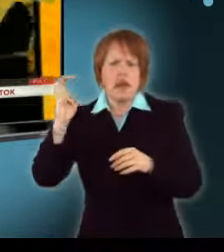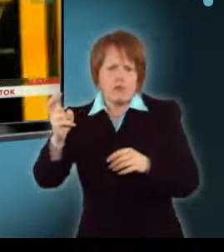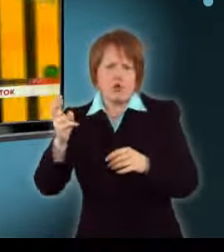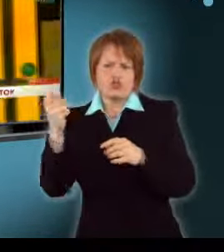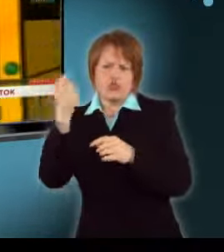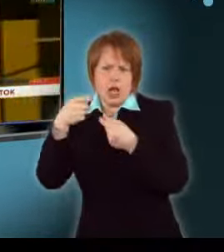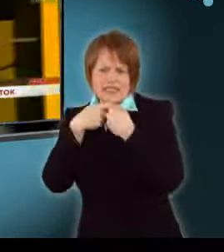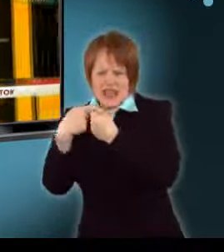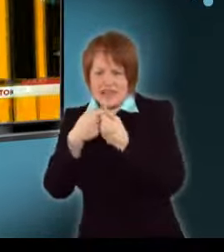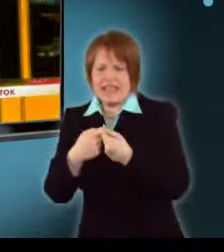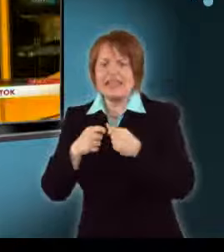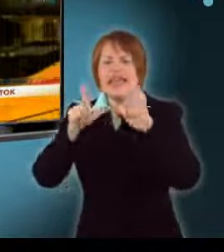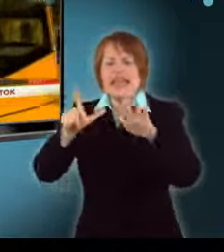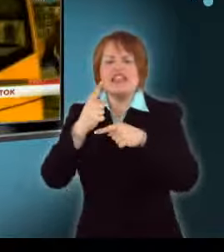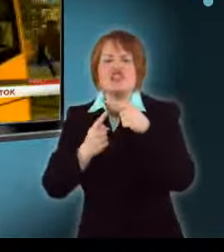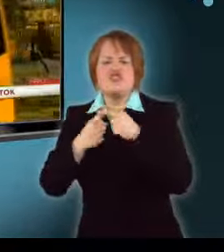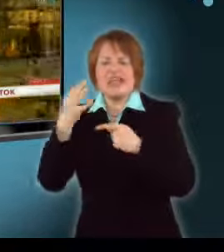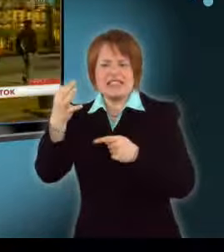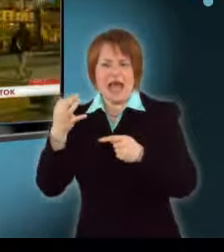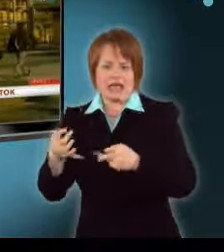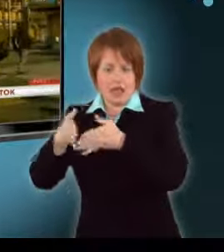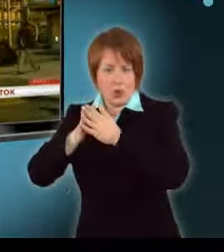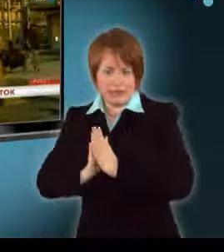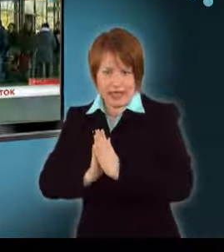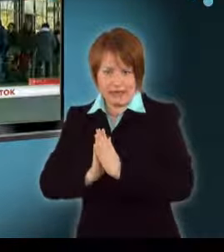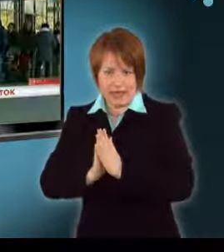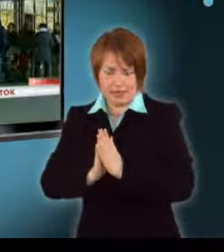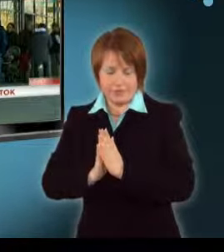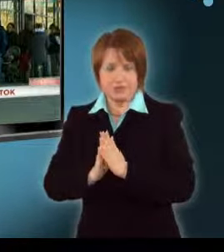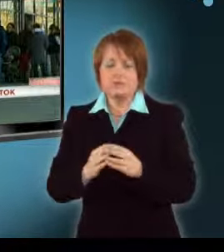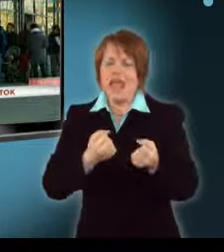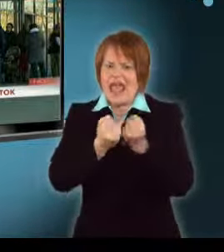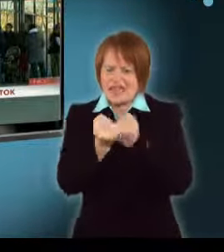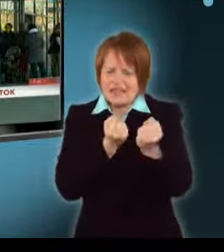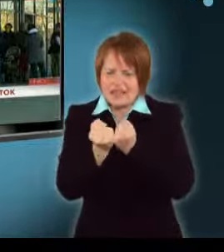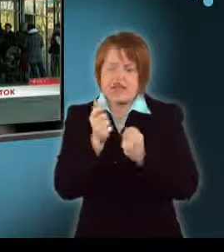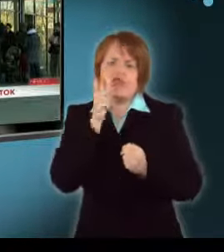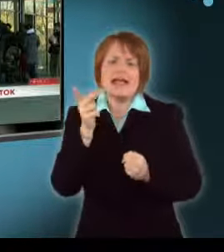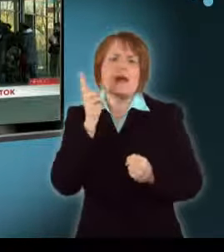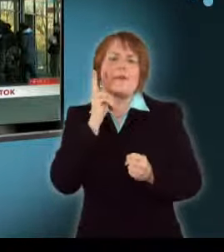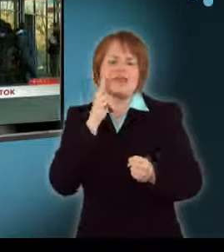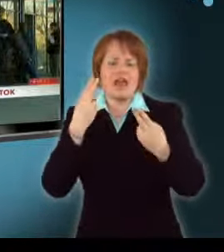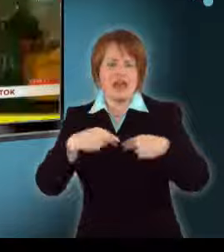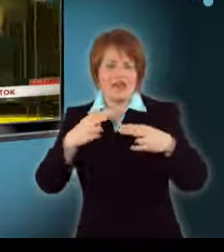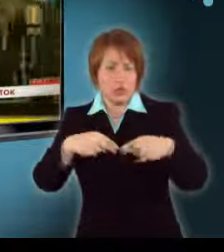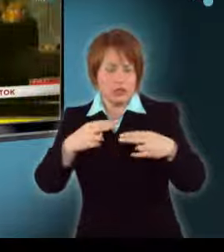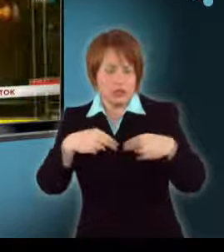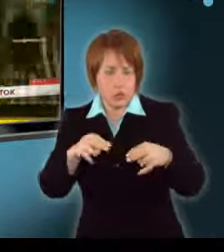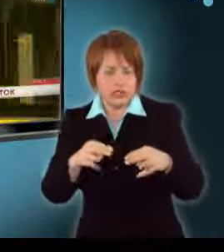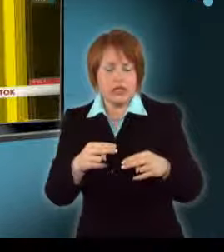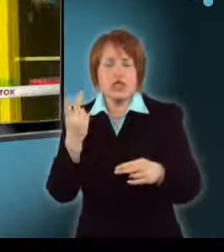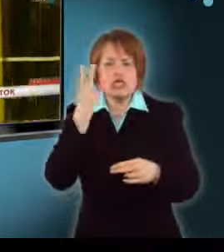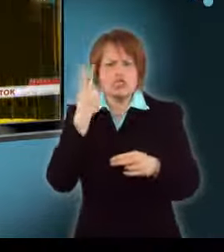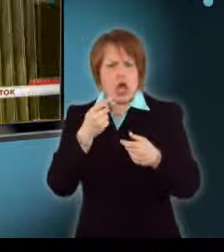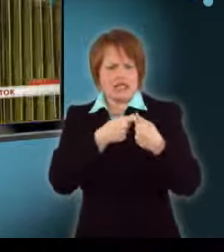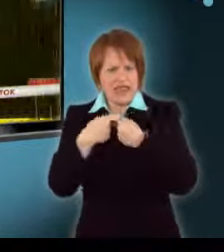dolgozókat képviselők pedig 7,5%-ot kérnek. Az egyeztetések pénteken folytatódnak. A szakszervezetek a múlt